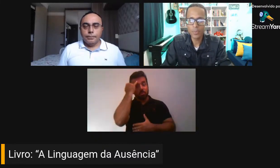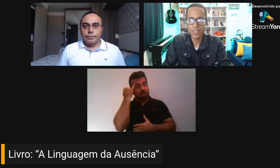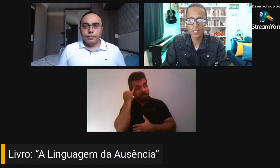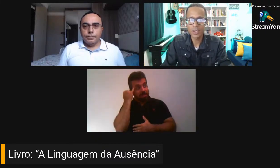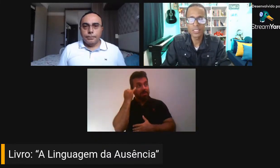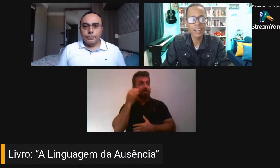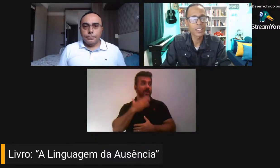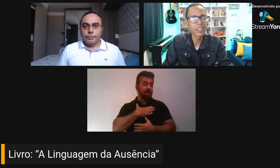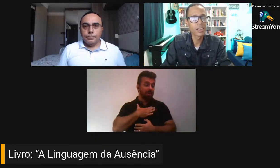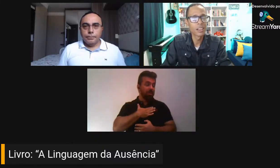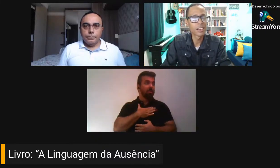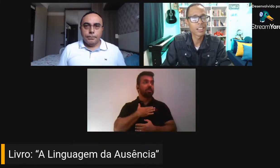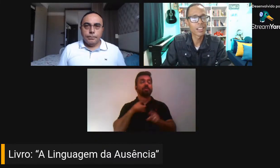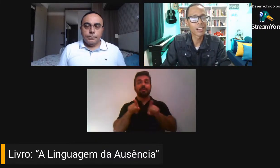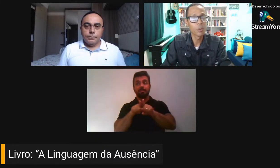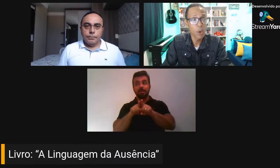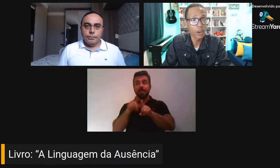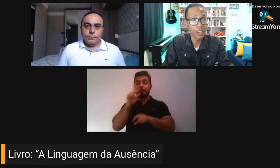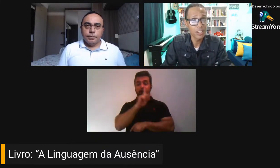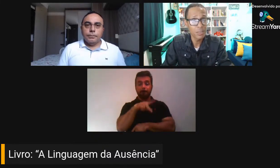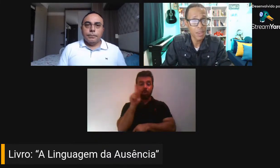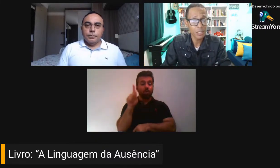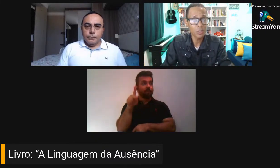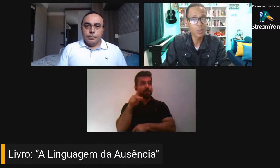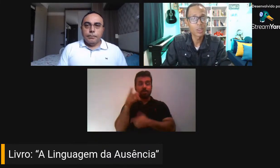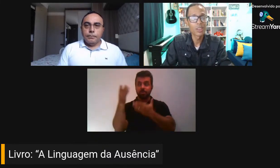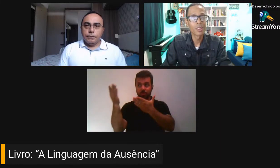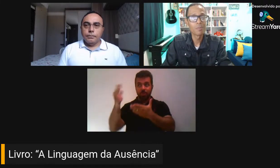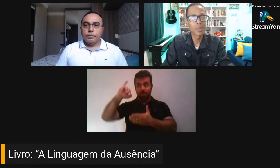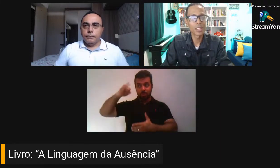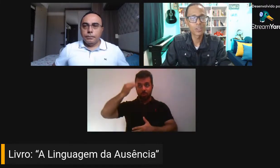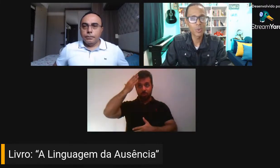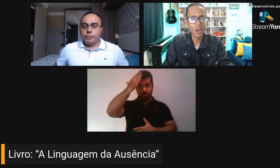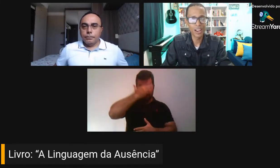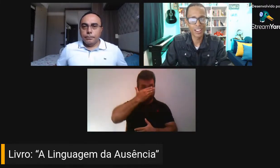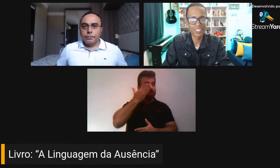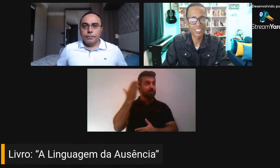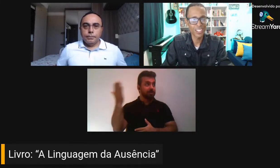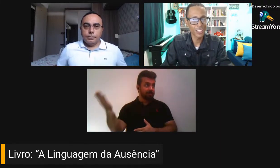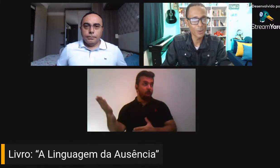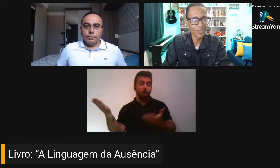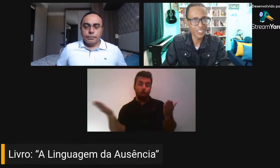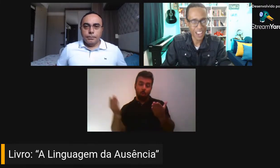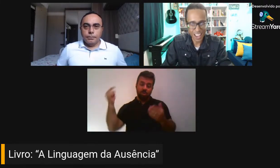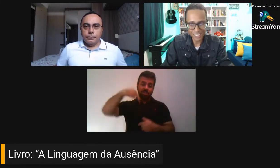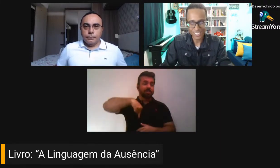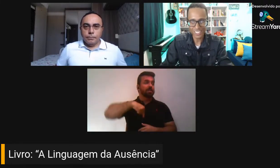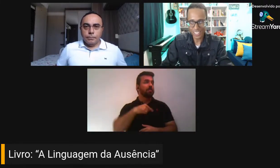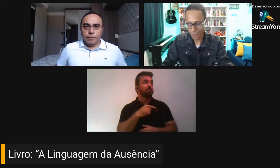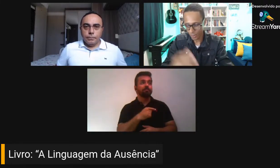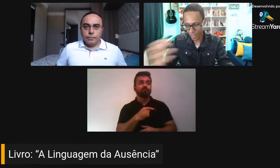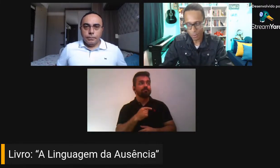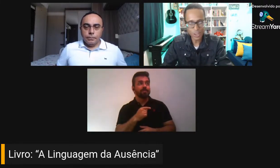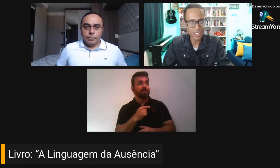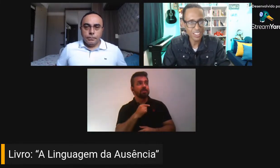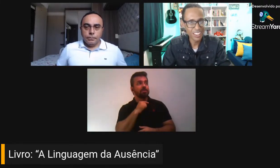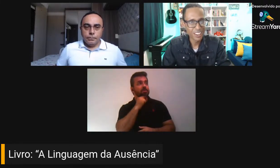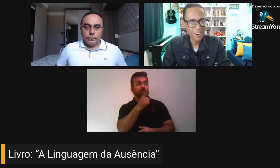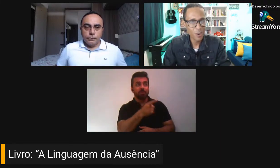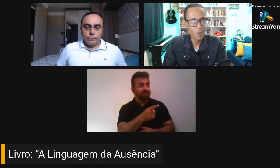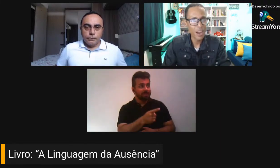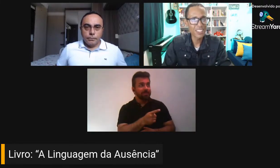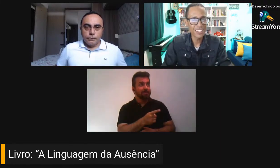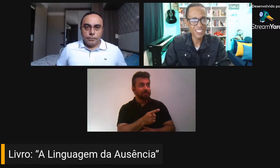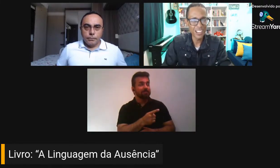externar aqui o meu agradecimento pela sua generosidade em contribuir